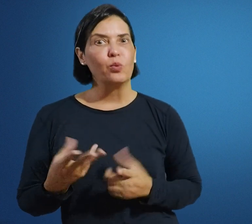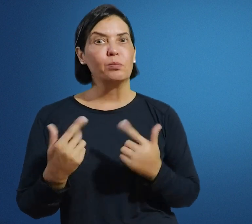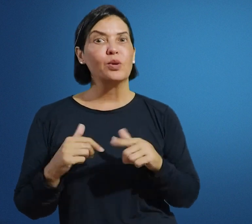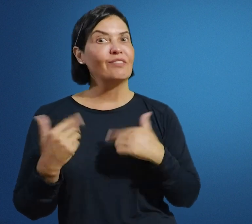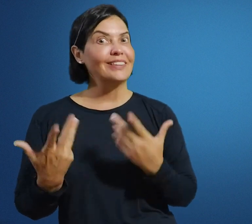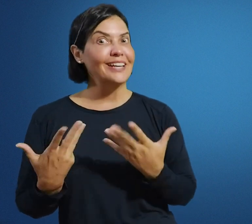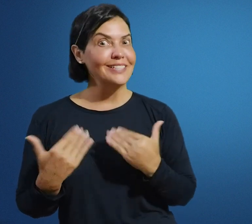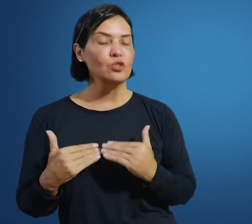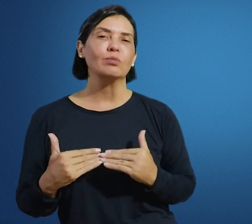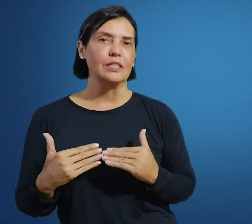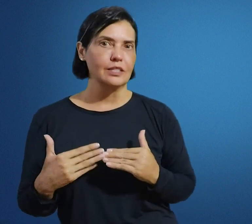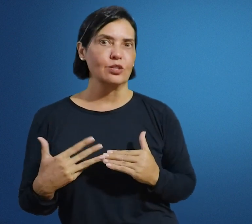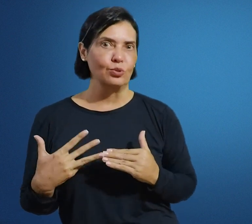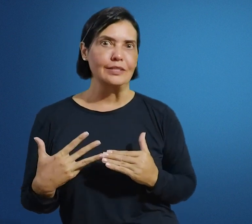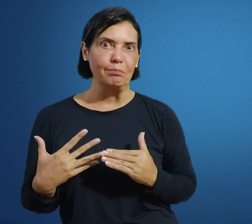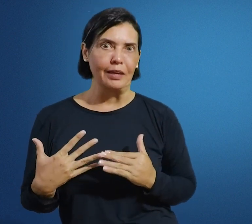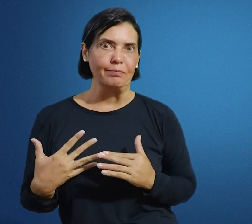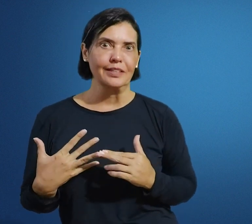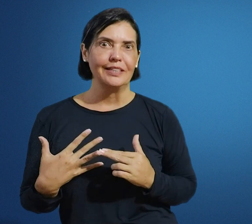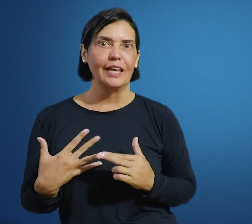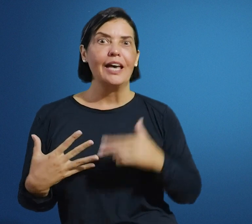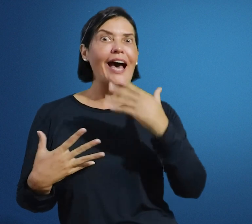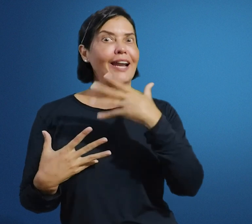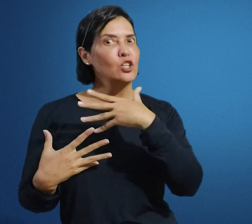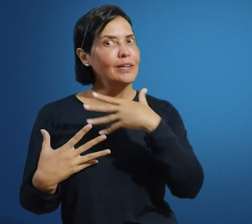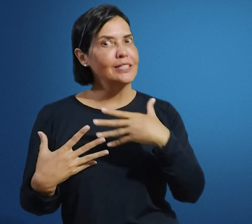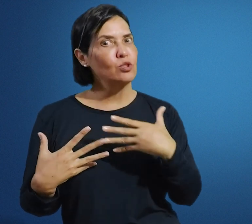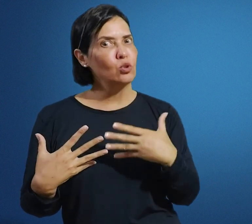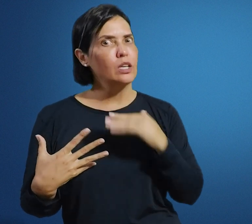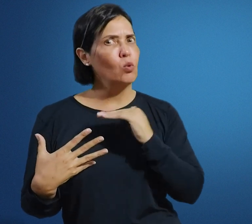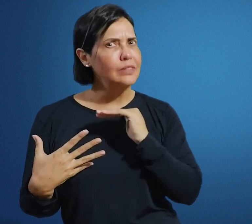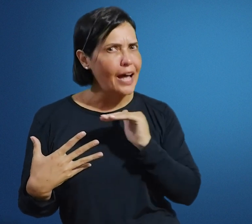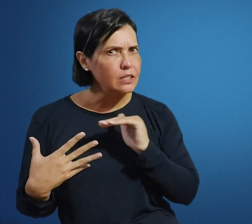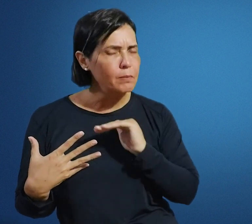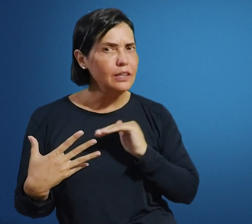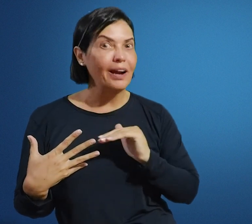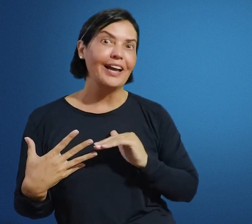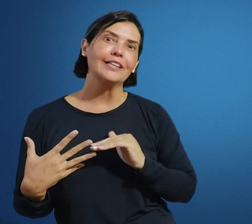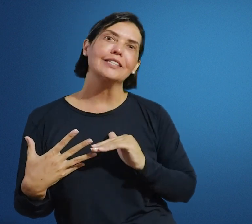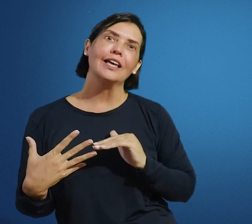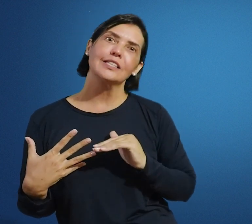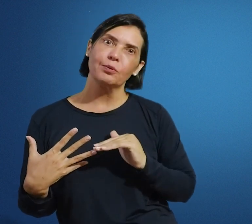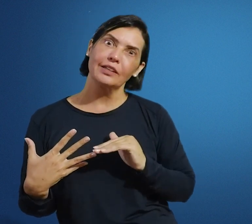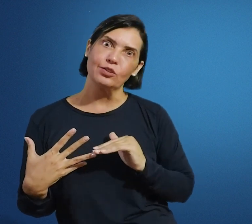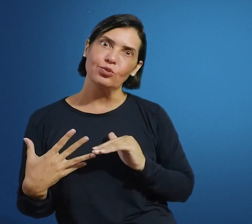O e-book, ele vai trazer sobre essas questões também, né? Além de uma questão histórica com datas bem demarcadas em relação a isso.